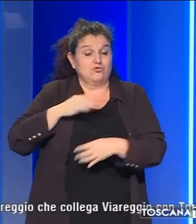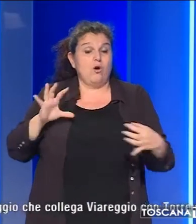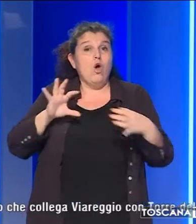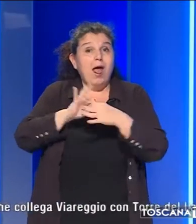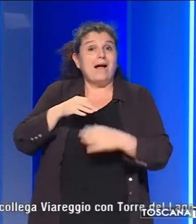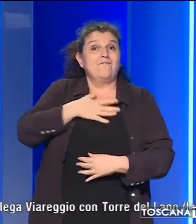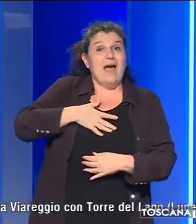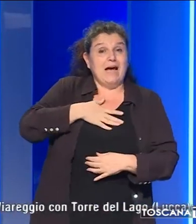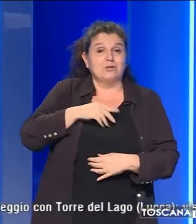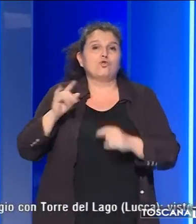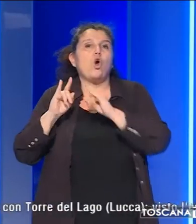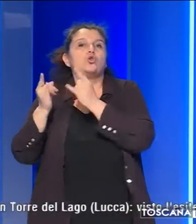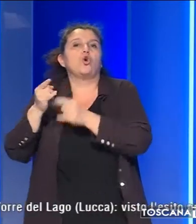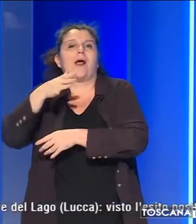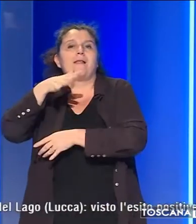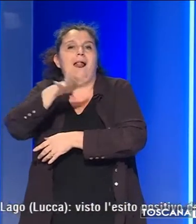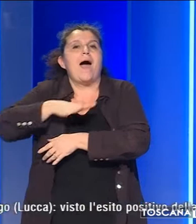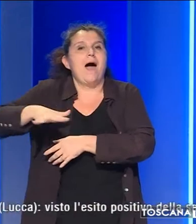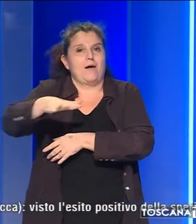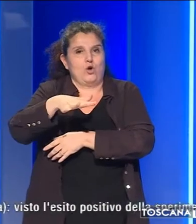Viareggio con Torre del Lago.